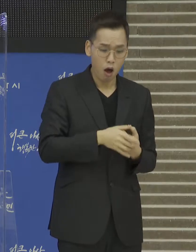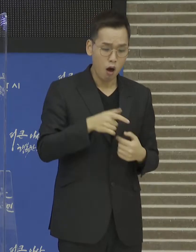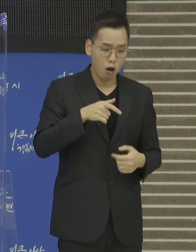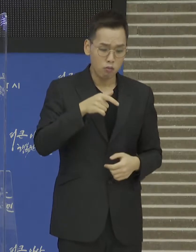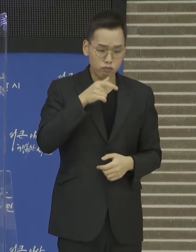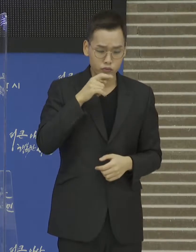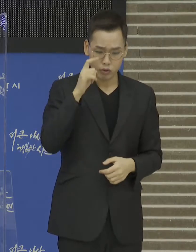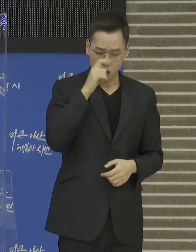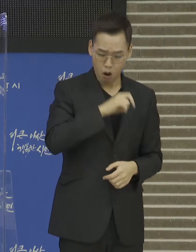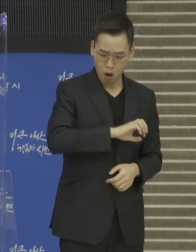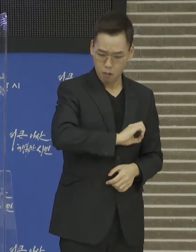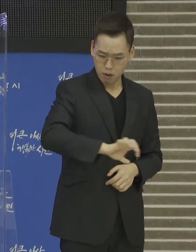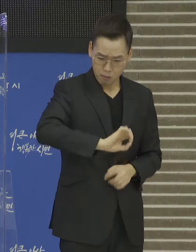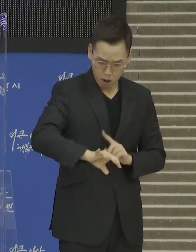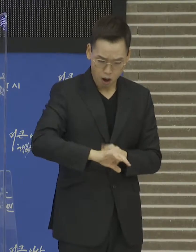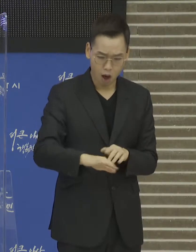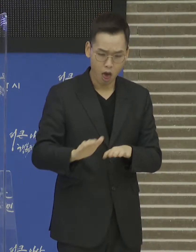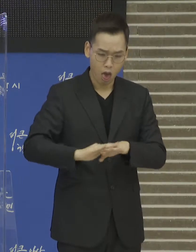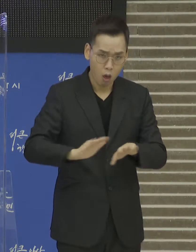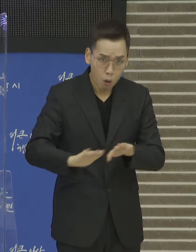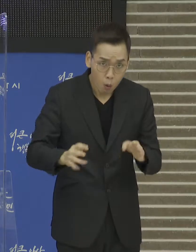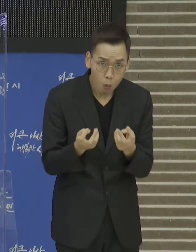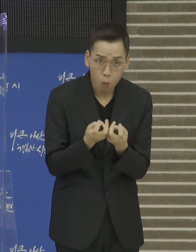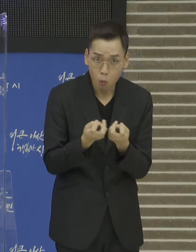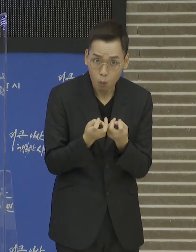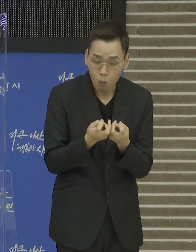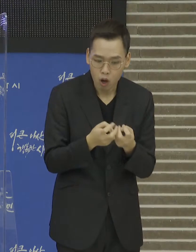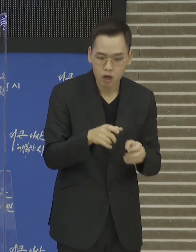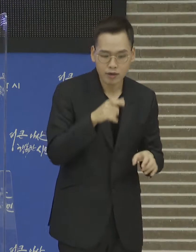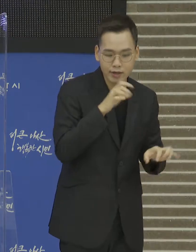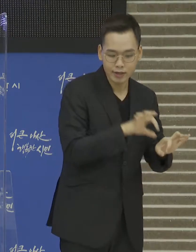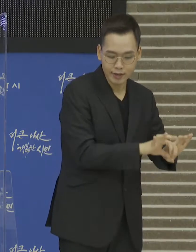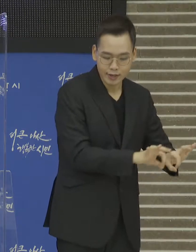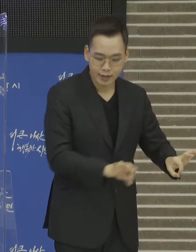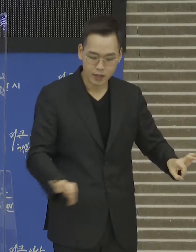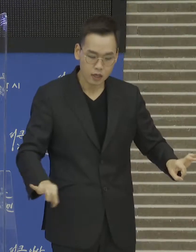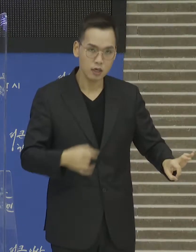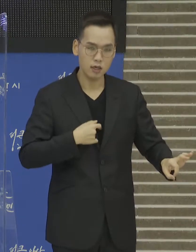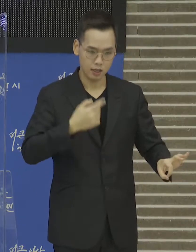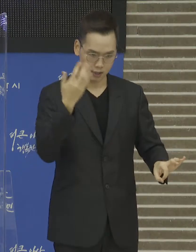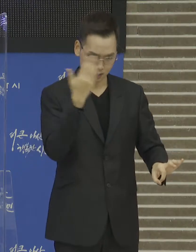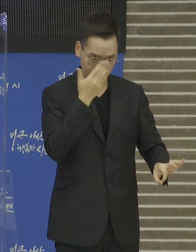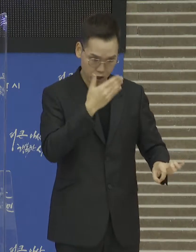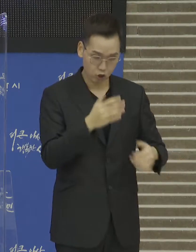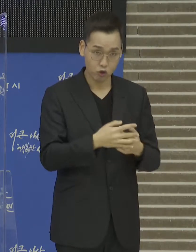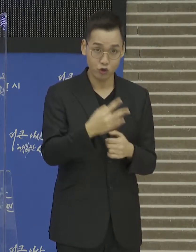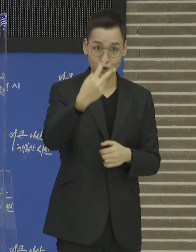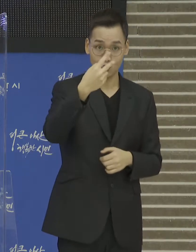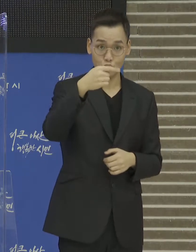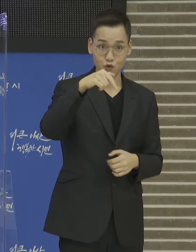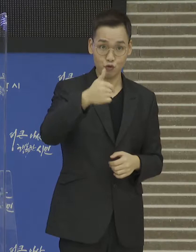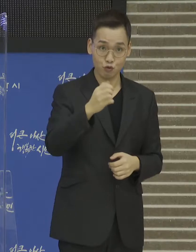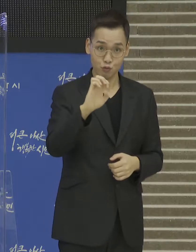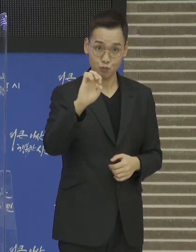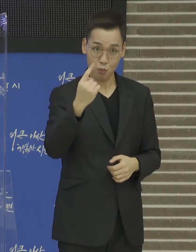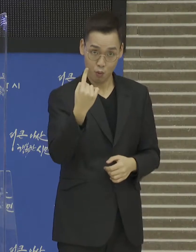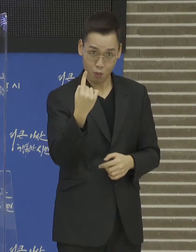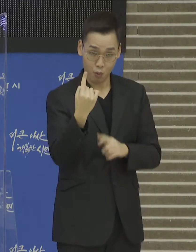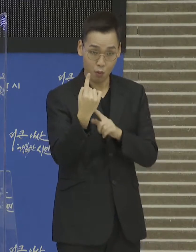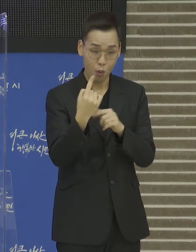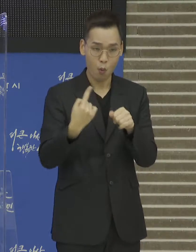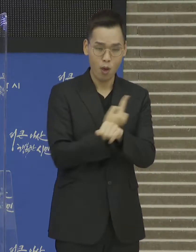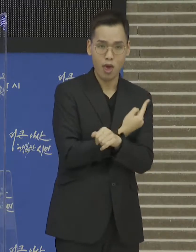안정적인 처리를 위하여 발로 신설 및 정비를 하는 사업으로 둔포 처리구역 등 2개의 사업이며